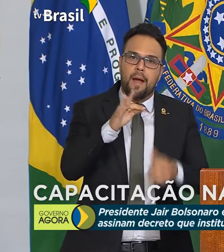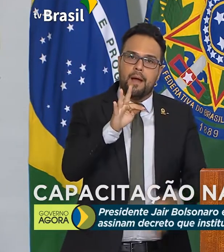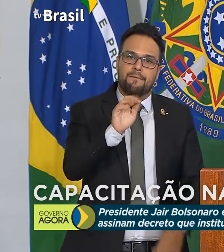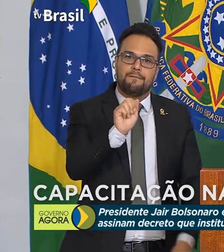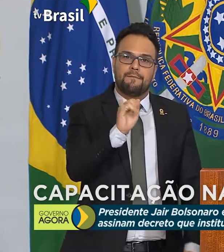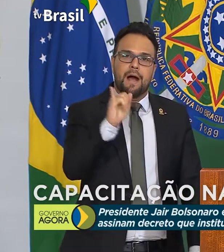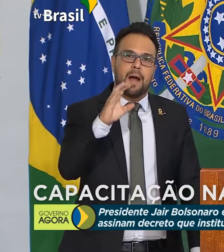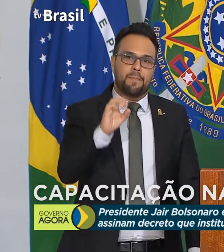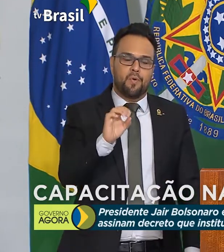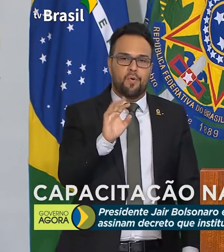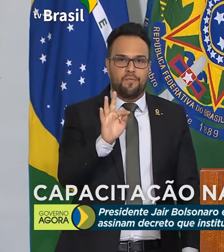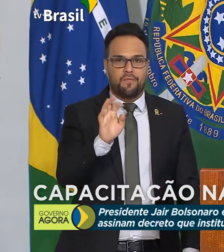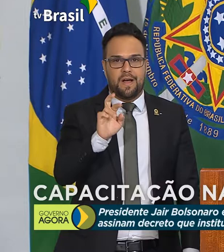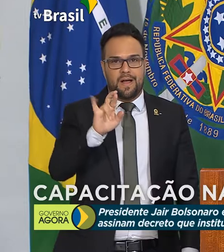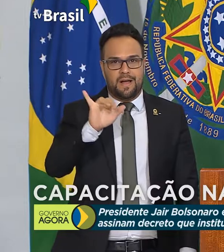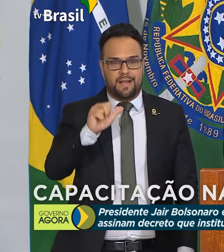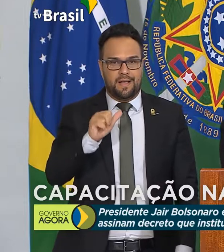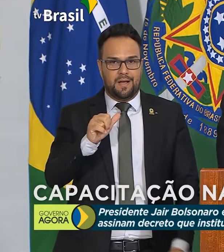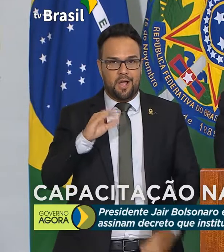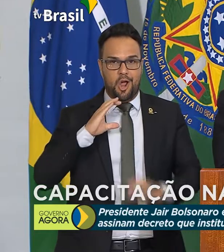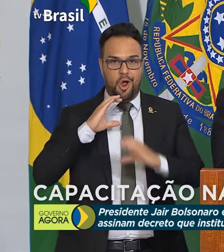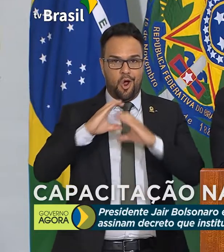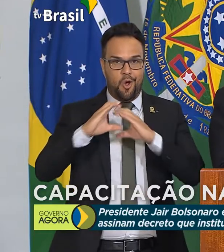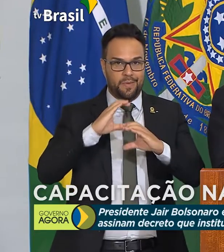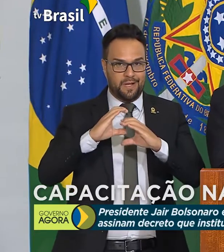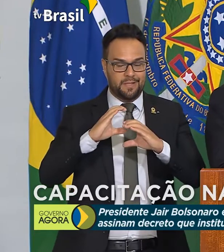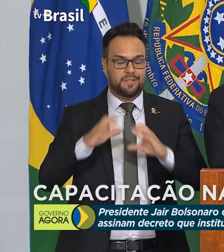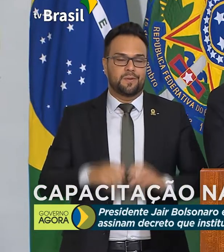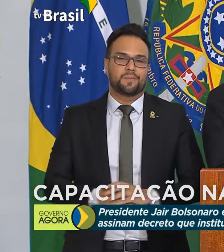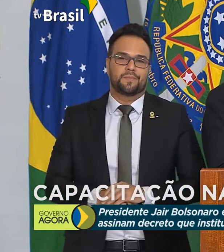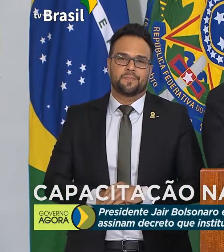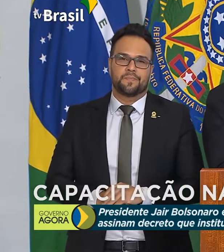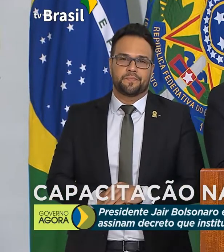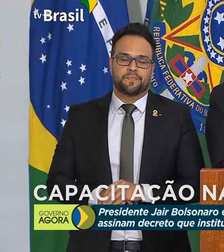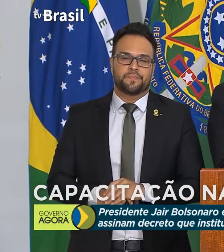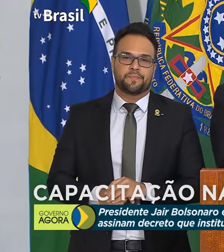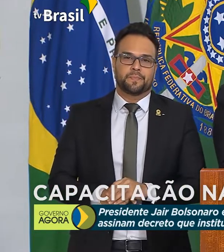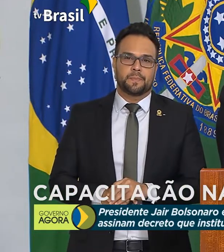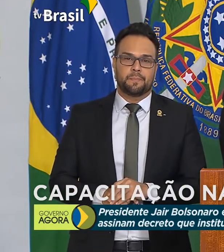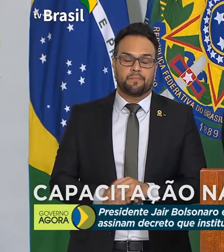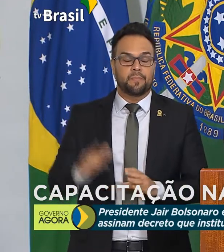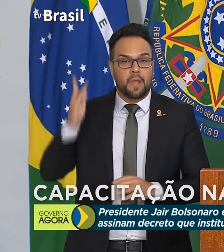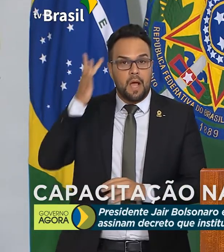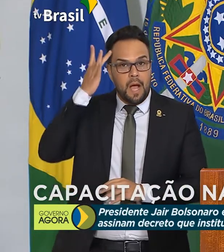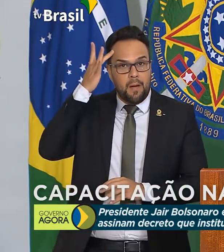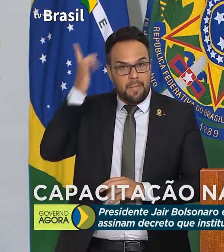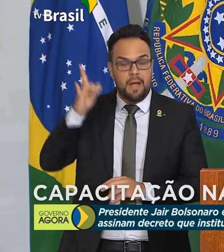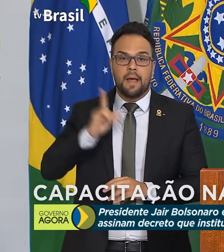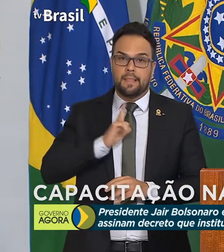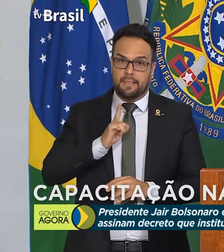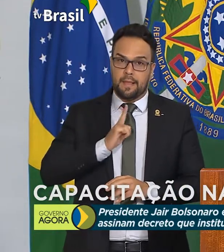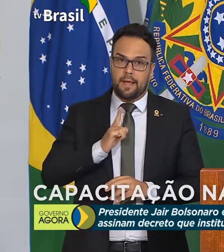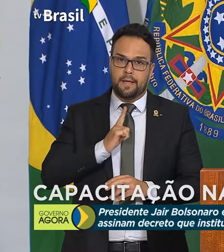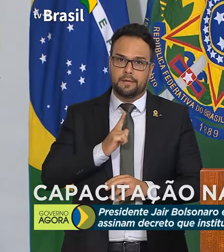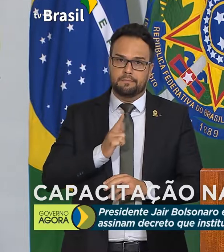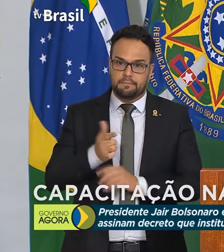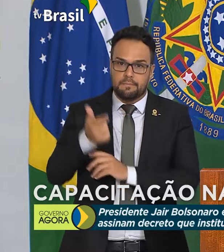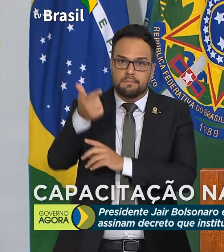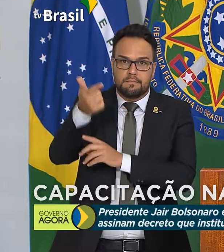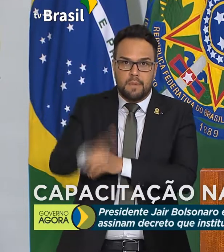Faria das Comunicações. Amanhã teremos mais um dia